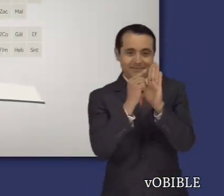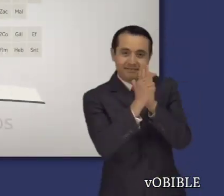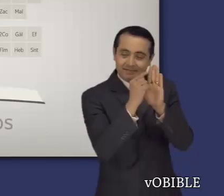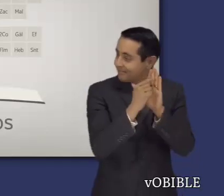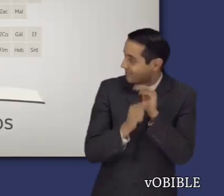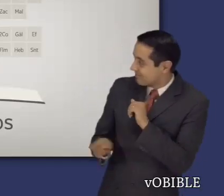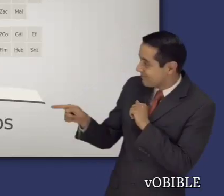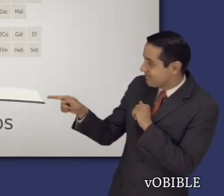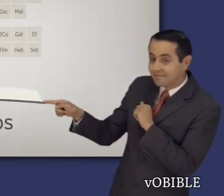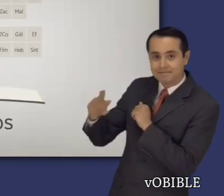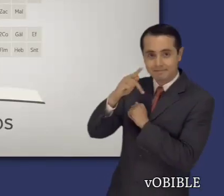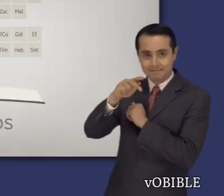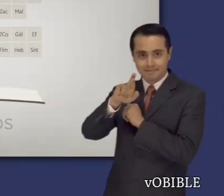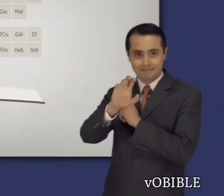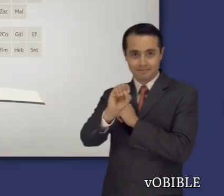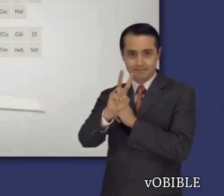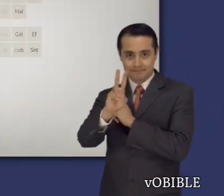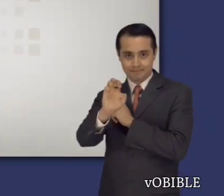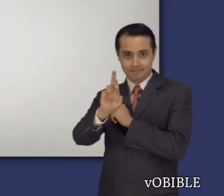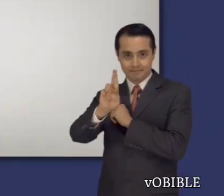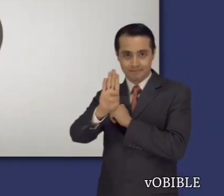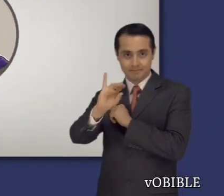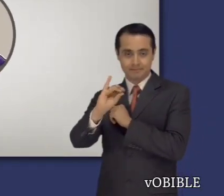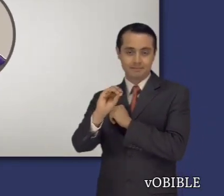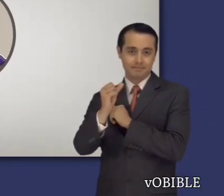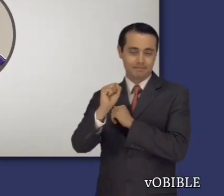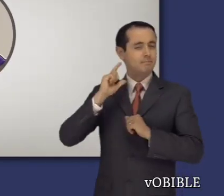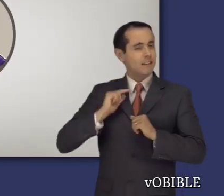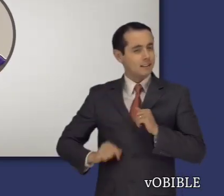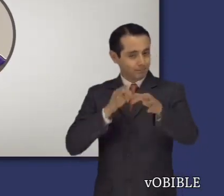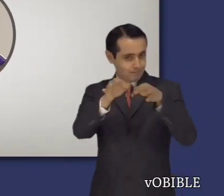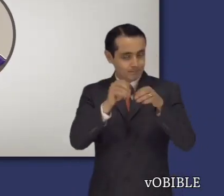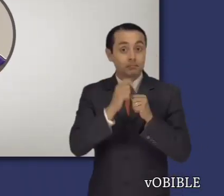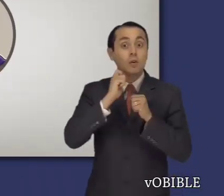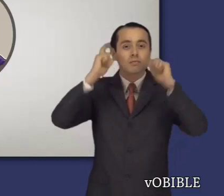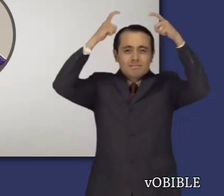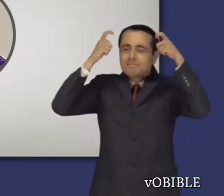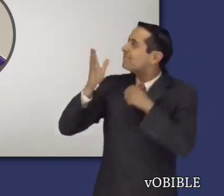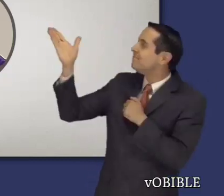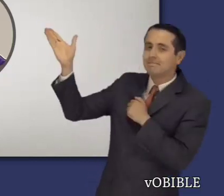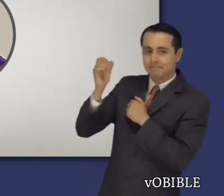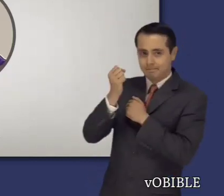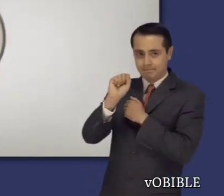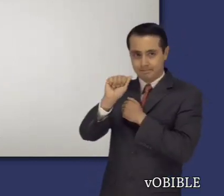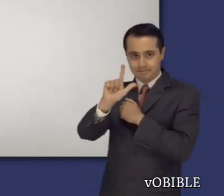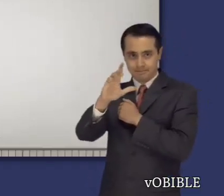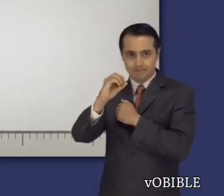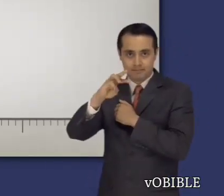Información sobre el Libro de Proverbios El rey Salomón compuso la mayoría de los proverbios.